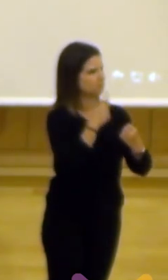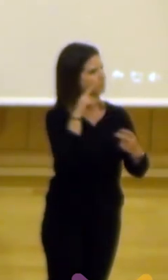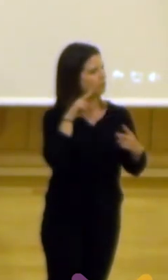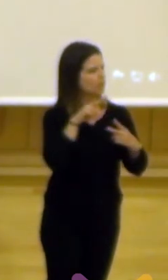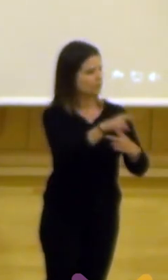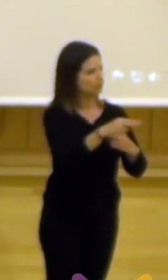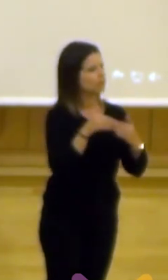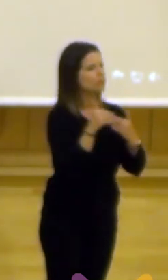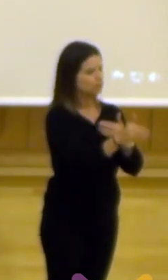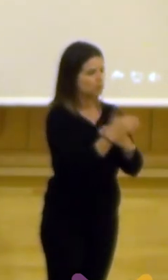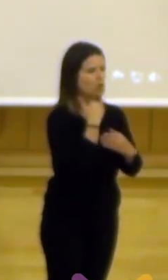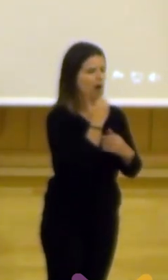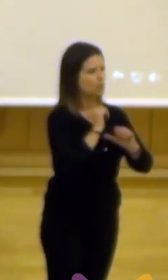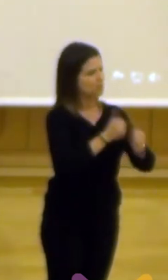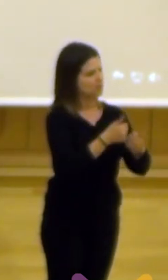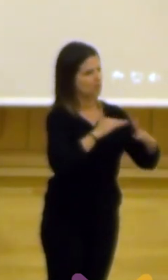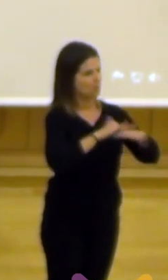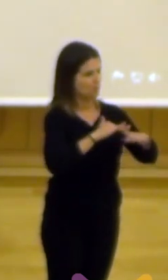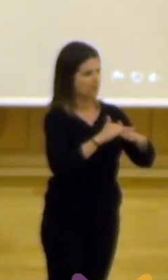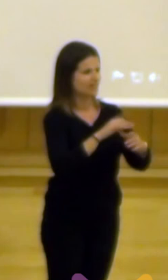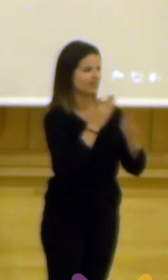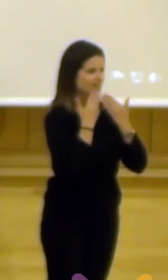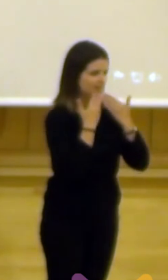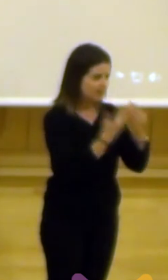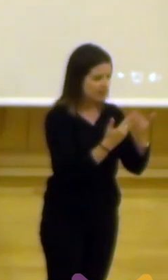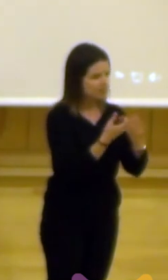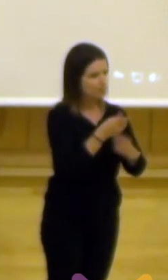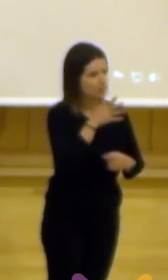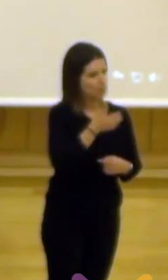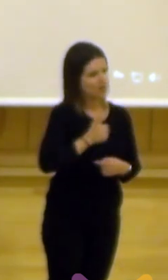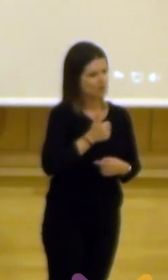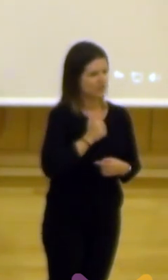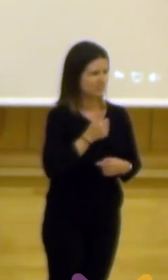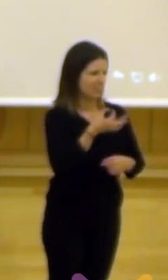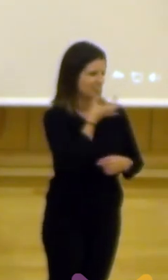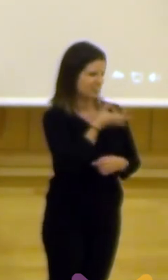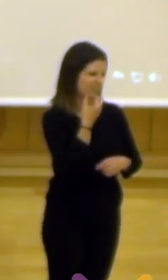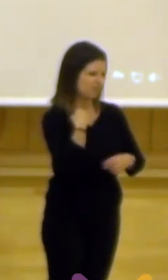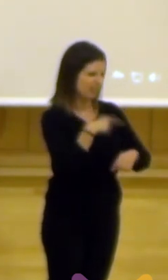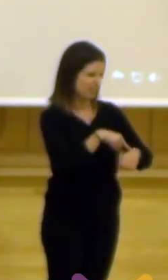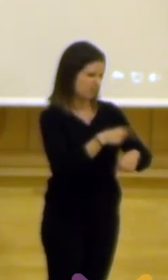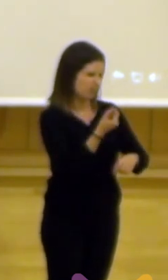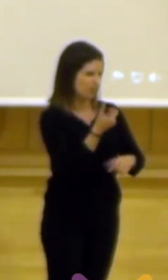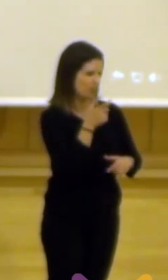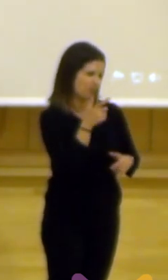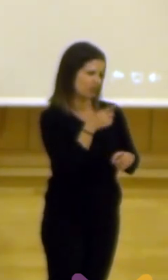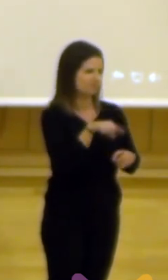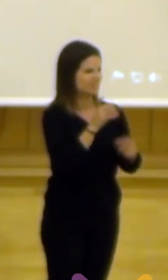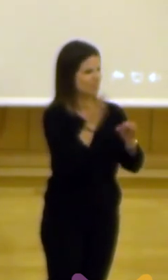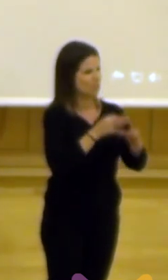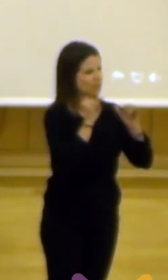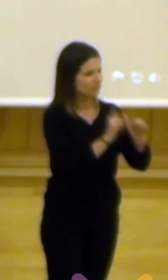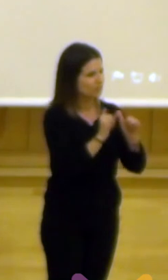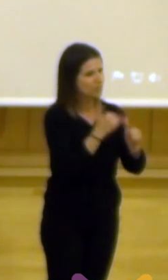expectativa de que algo se empiece a mover gracias y sobre todo por aprovechar el ratico esta tarde de perder un ratico o disfrutar esta tarde